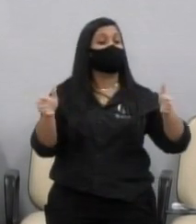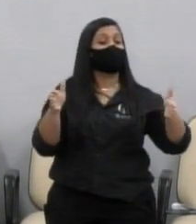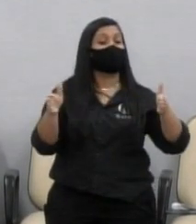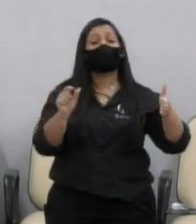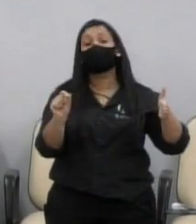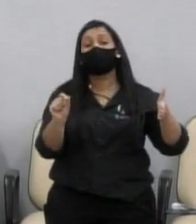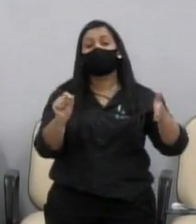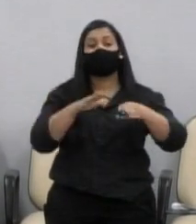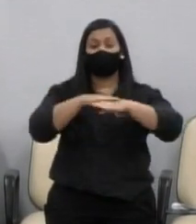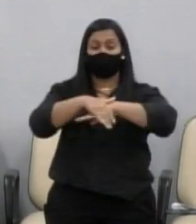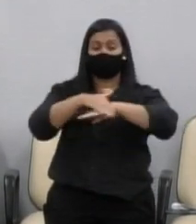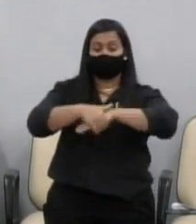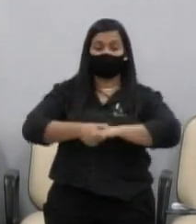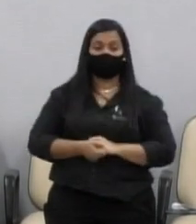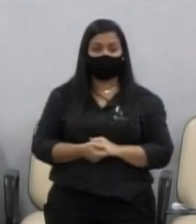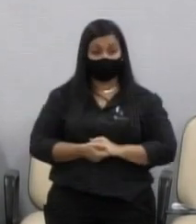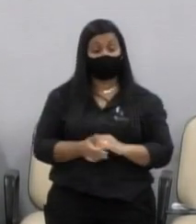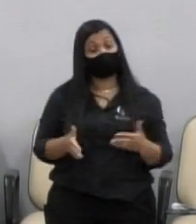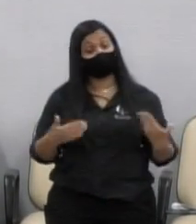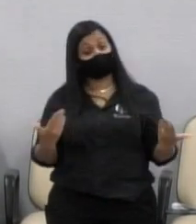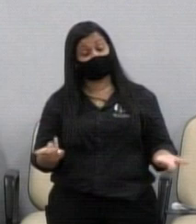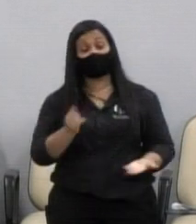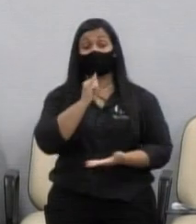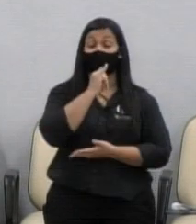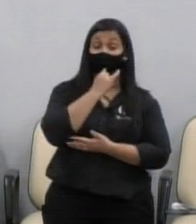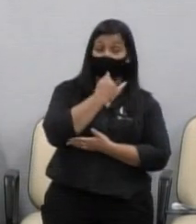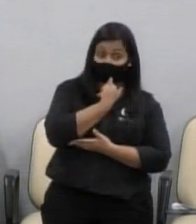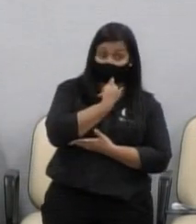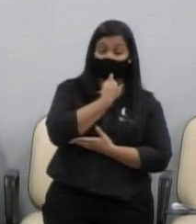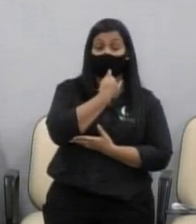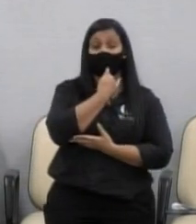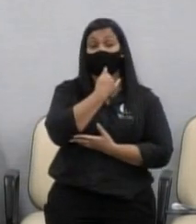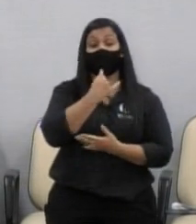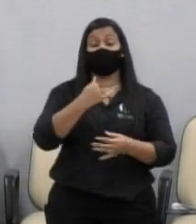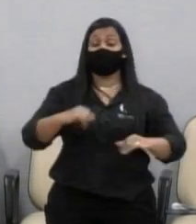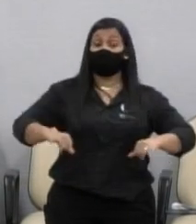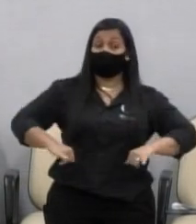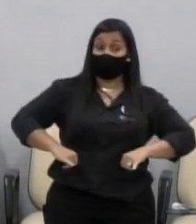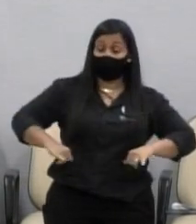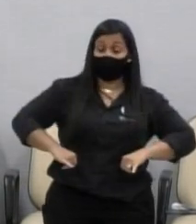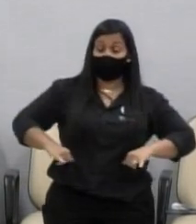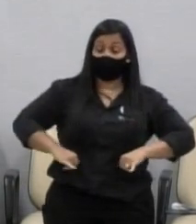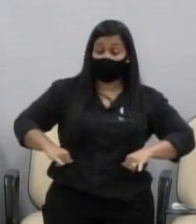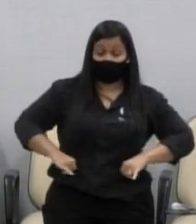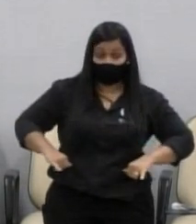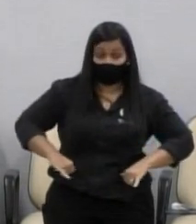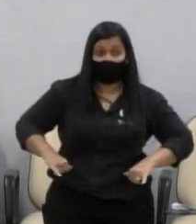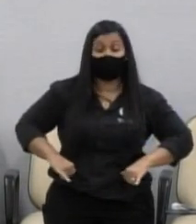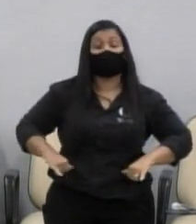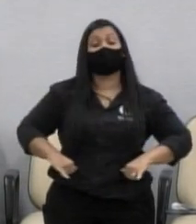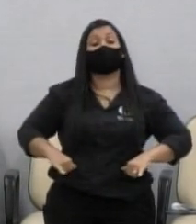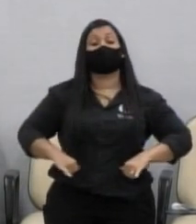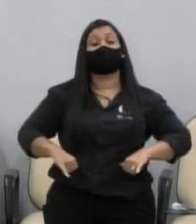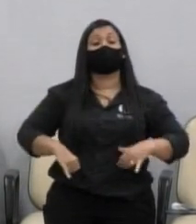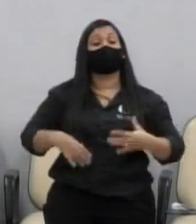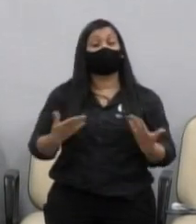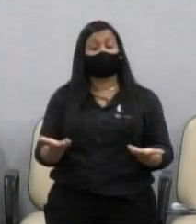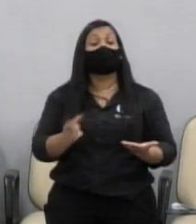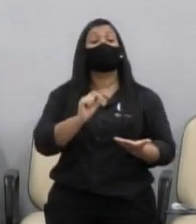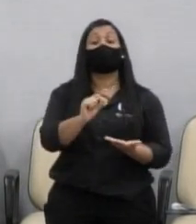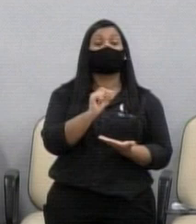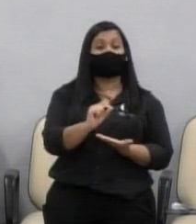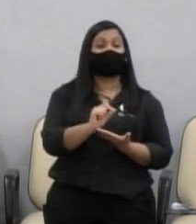noite. Eles estão, infelizmente, perecendo, estão passando fome, estão fechando seus comércios,